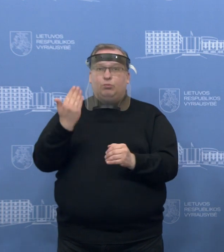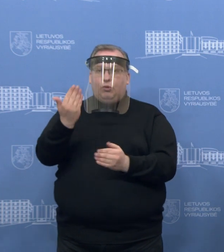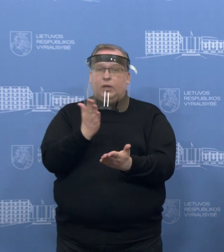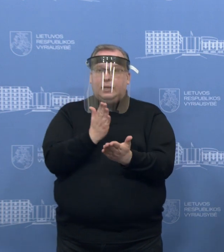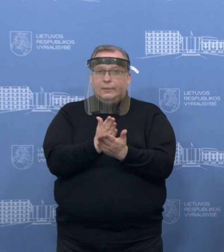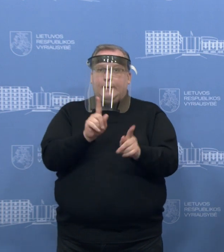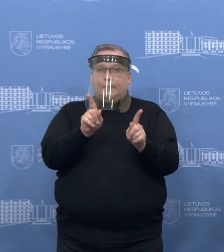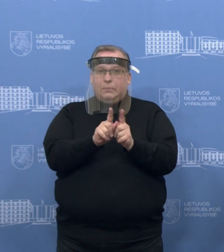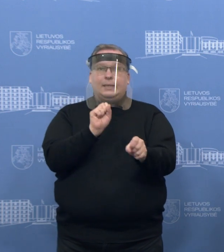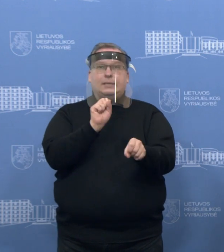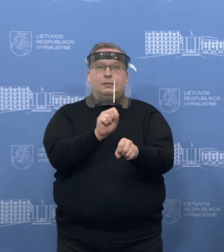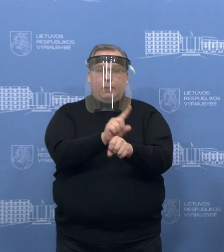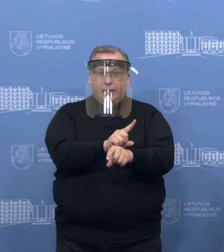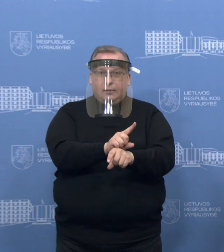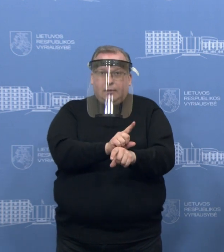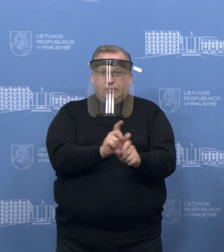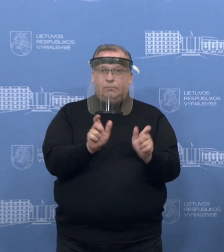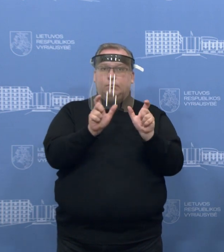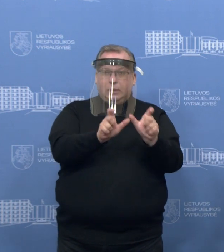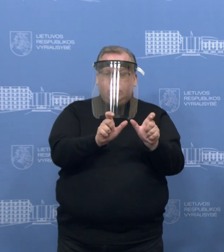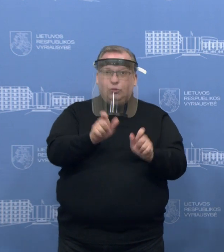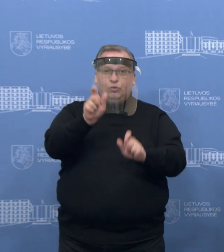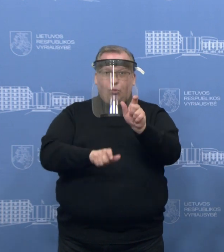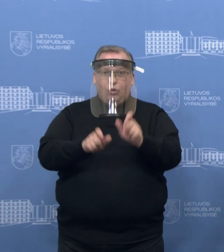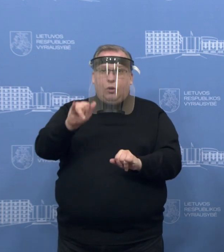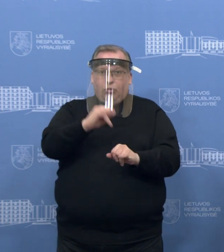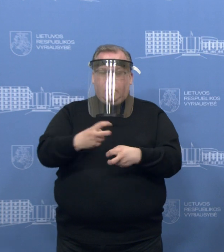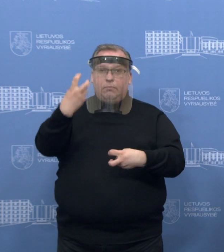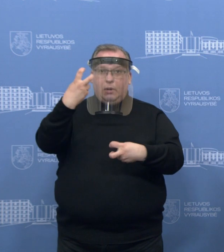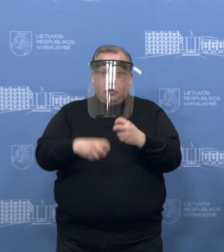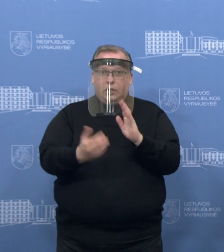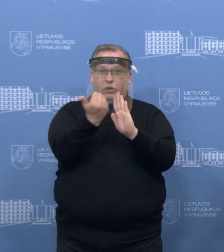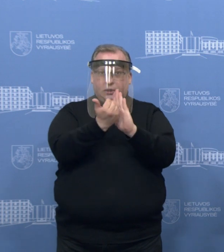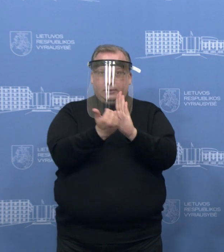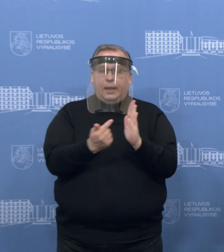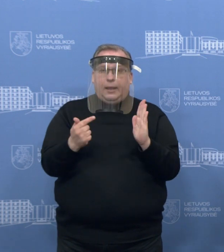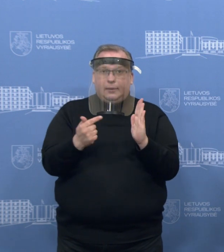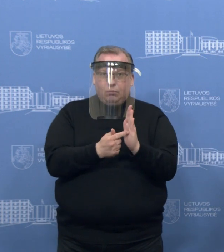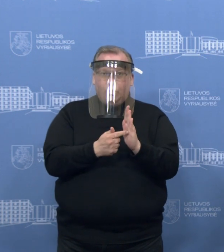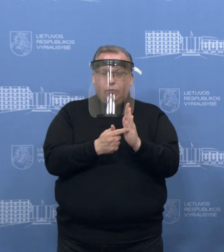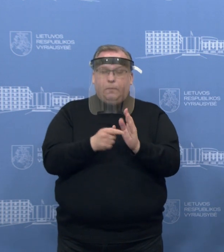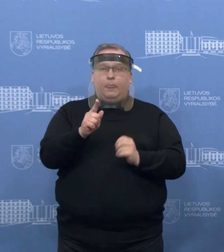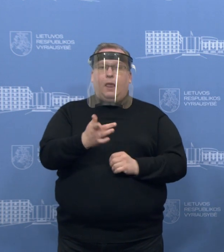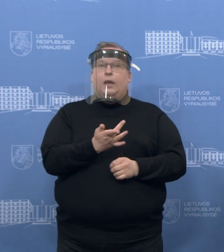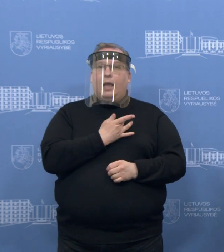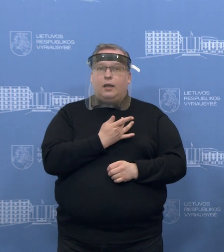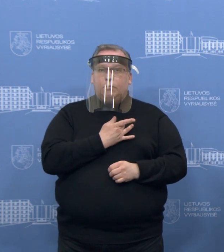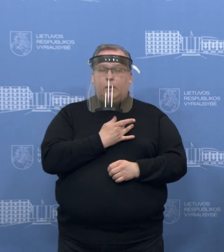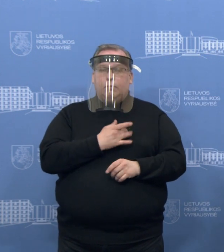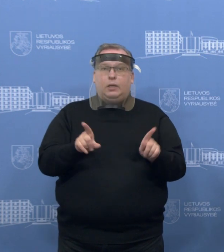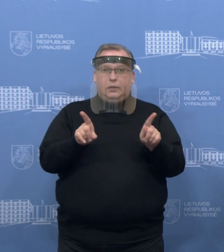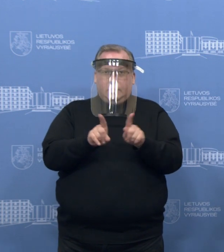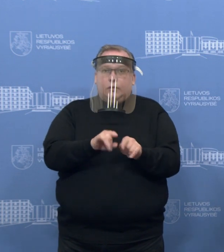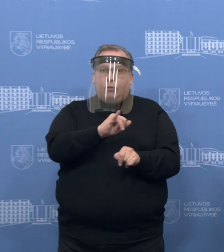prevencija, įspėjimas dėl tiem žmonėms, kurie pažeidžia įstatymų arba nusatytų režimo reikalavimus ir tik